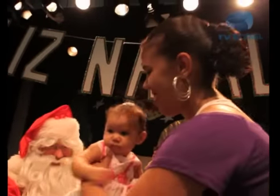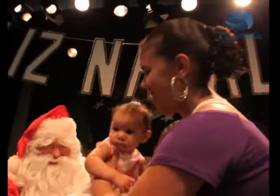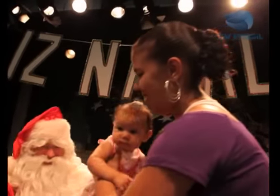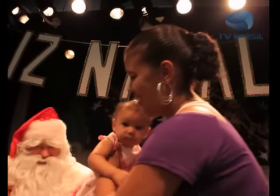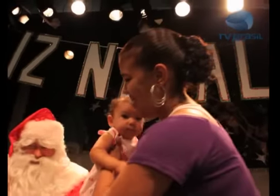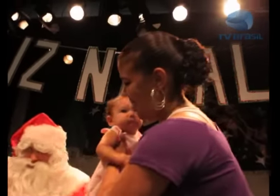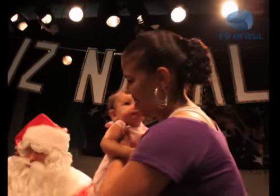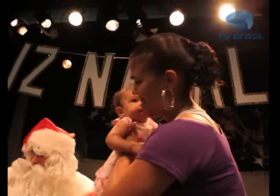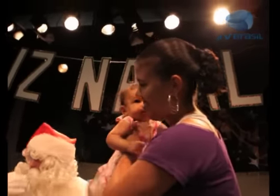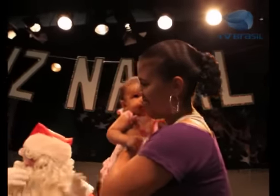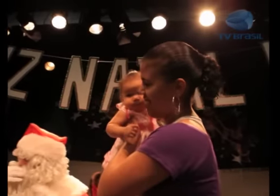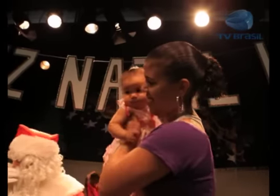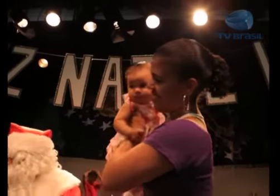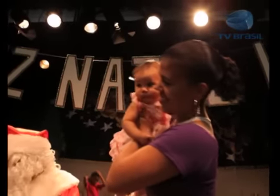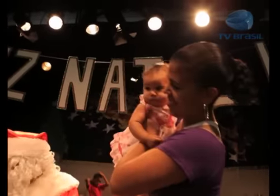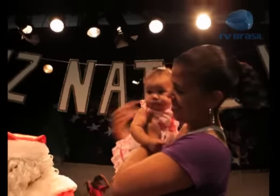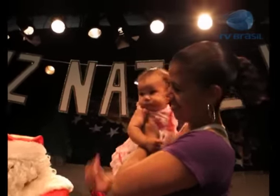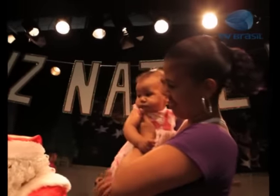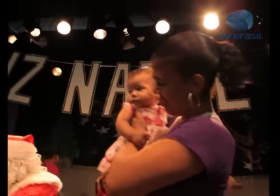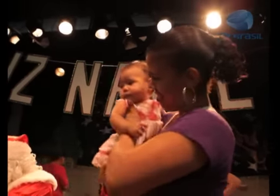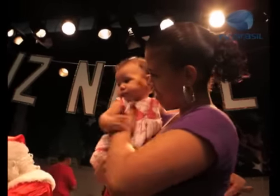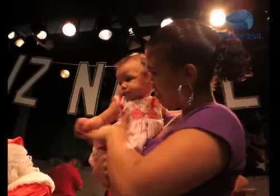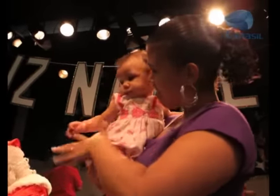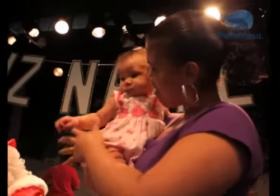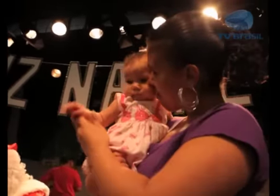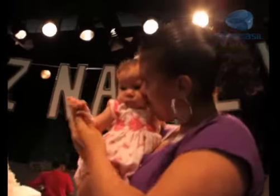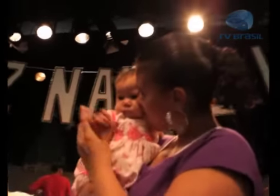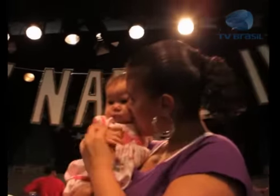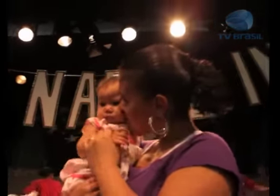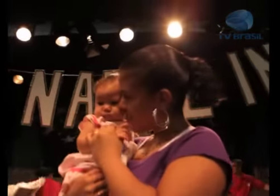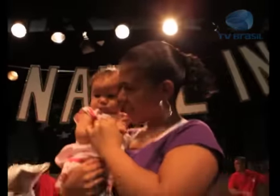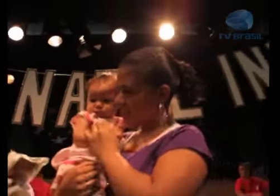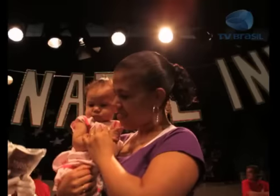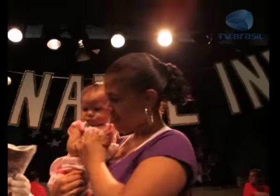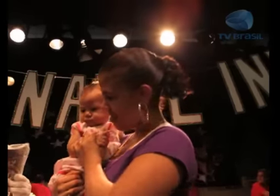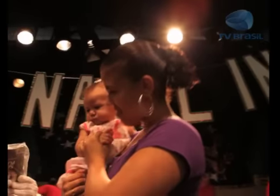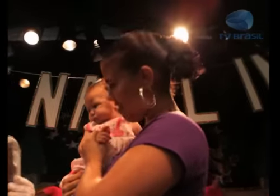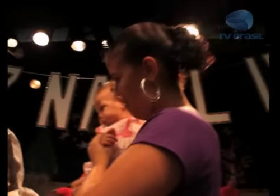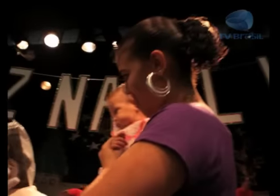colo do Papai Noel. Em seguida, ele entrega outro presente na mão da mãe da menina.